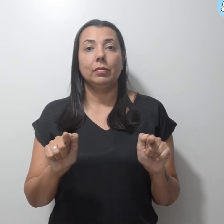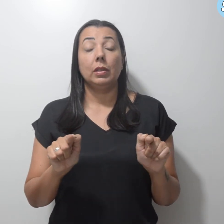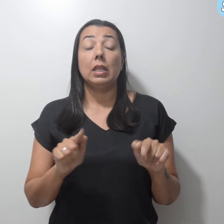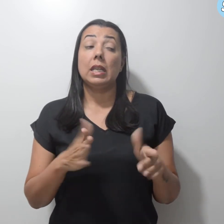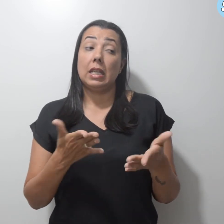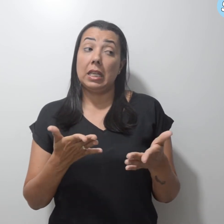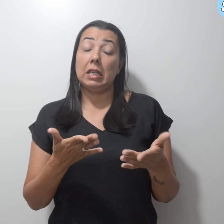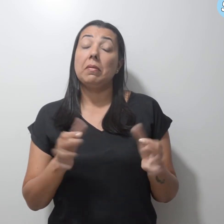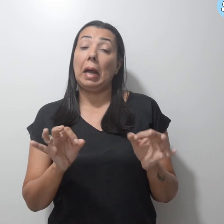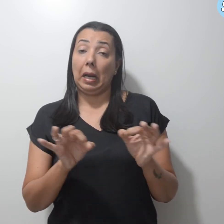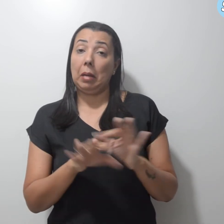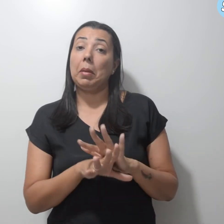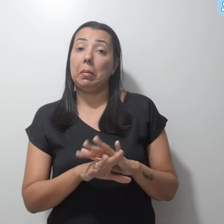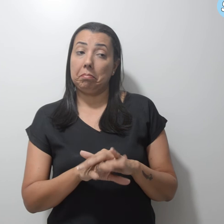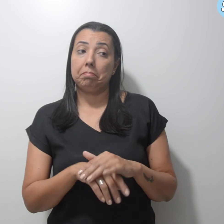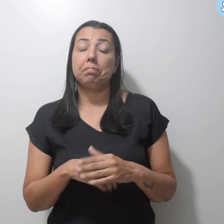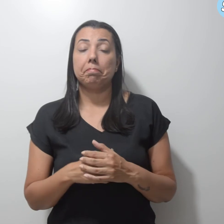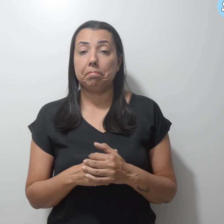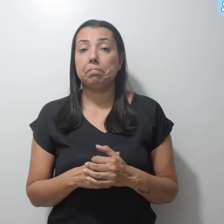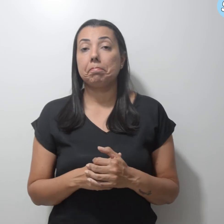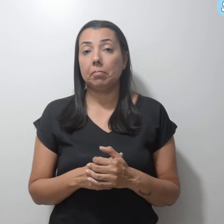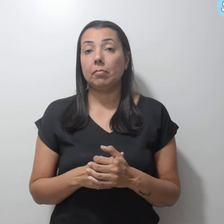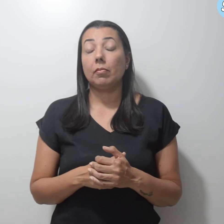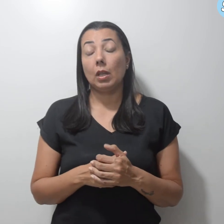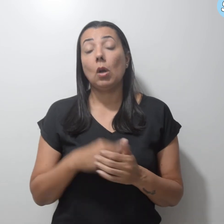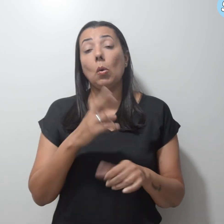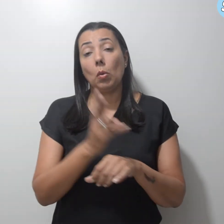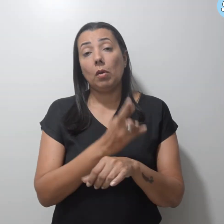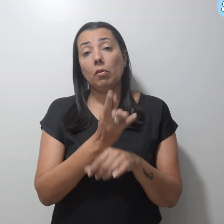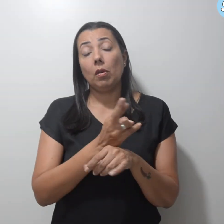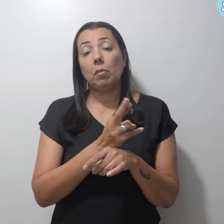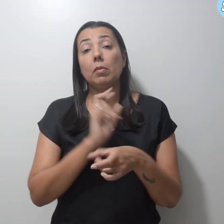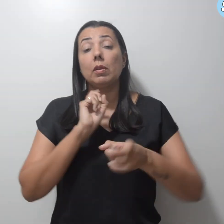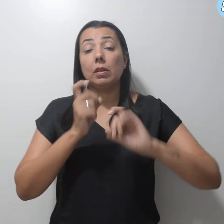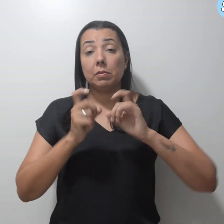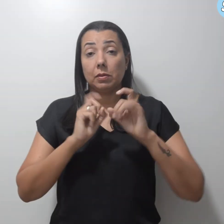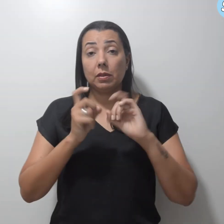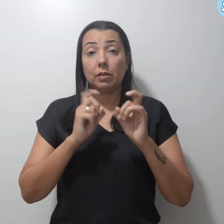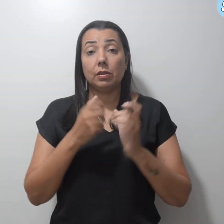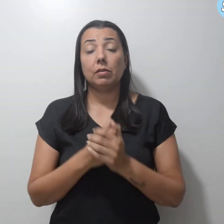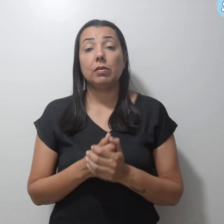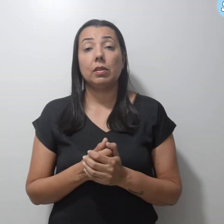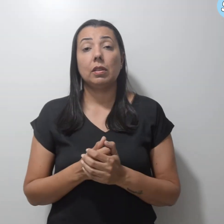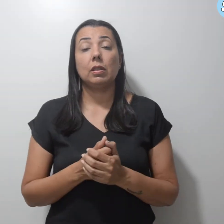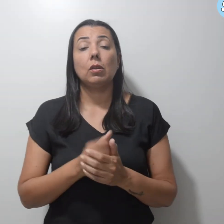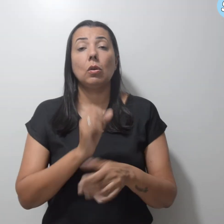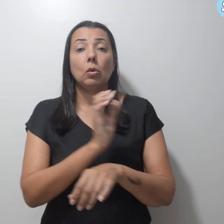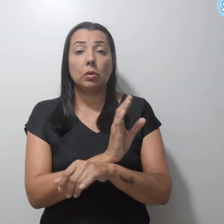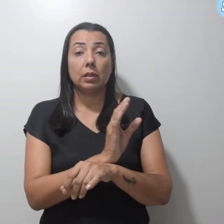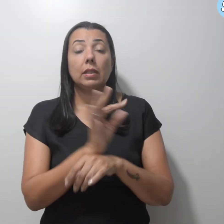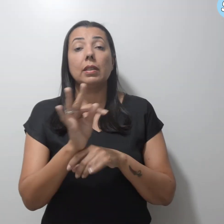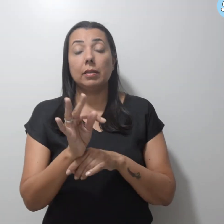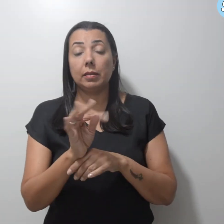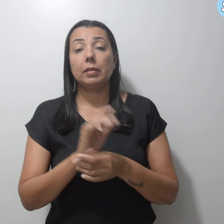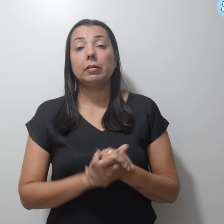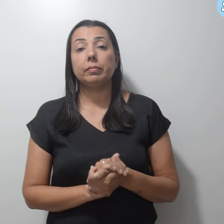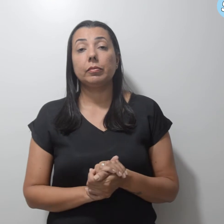vai quebrar. Com a reforma administrativa, a contratação temporária feita hoje